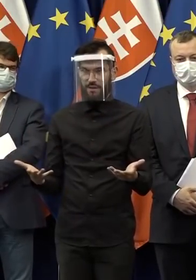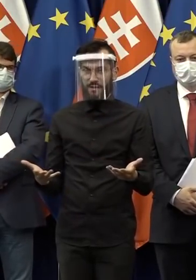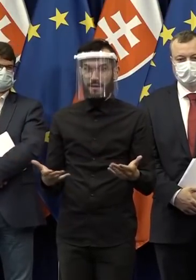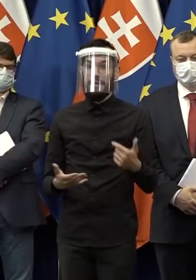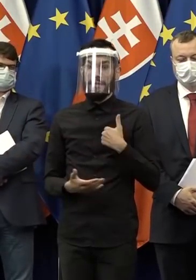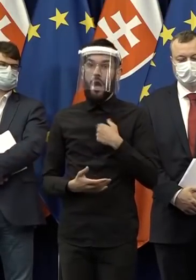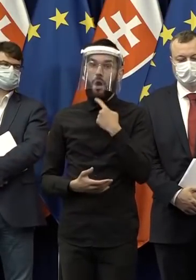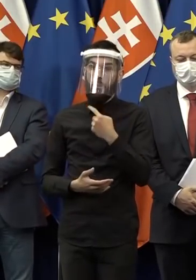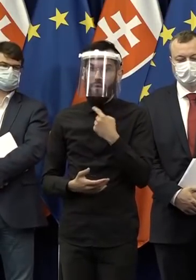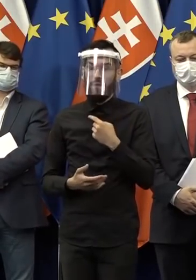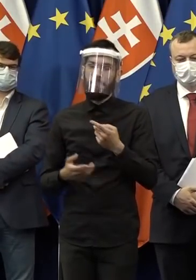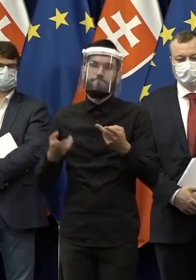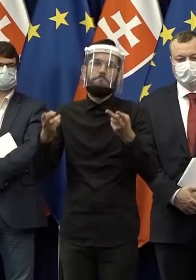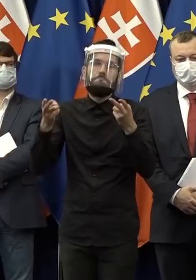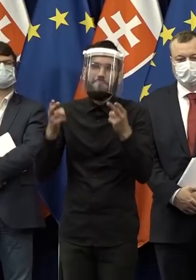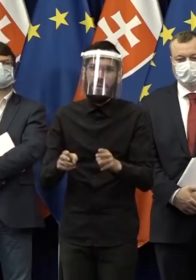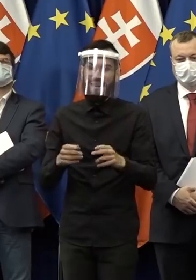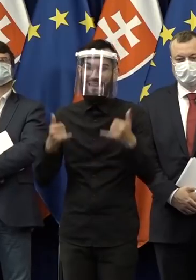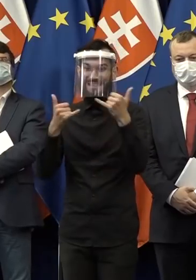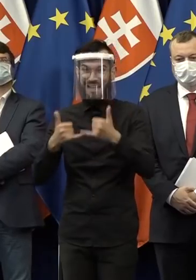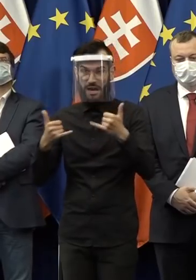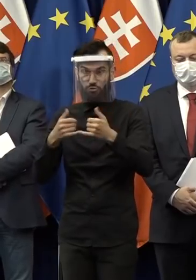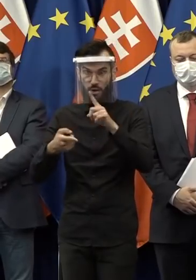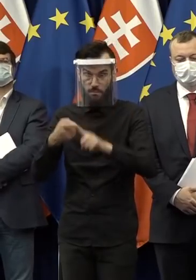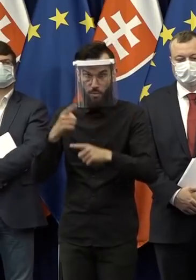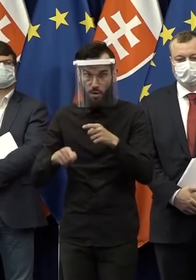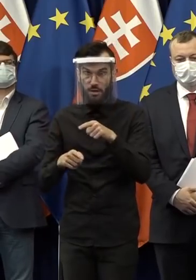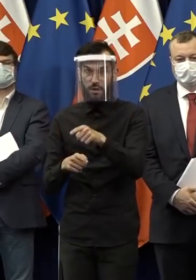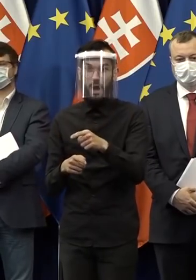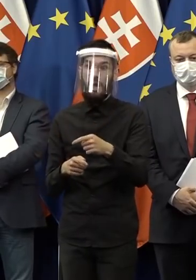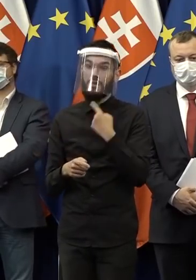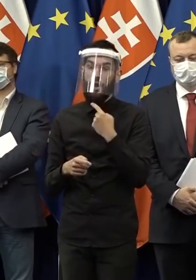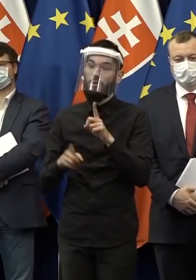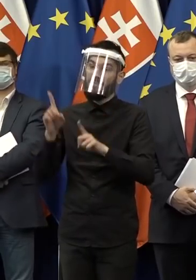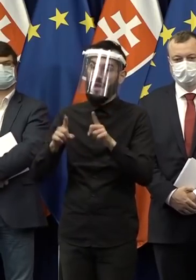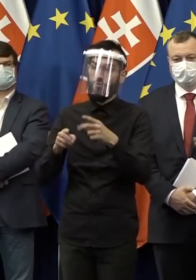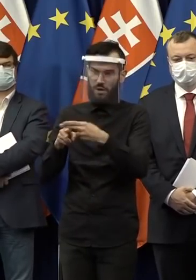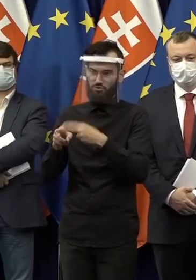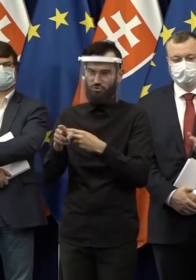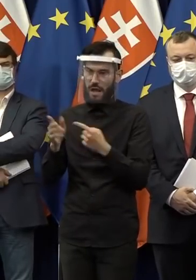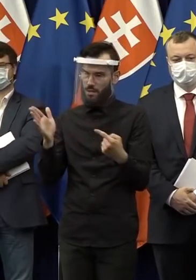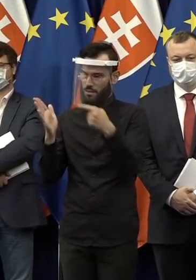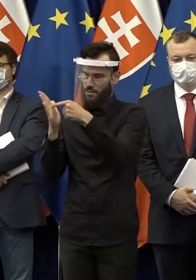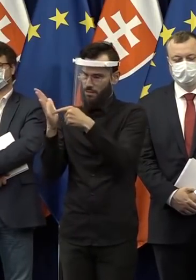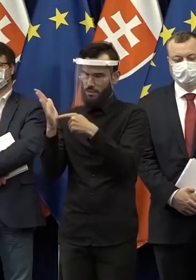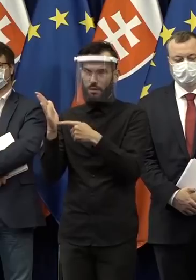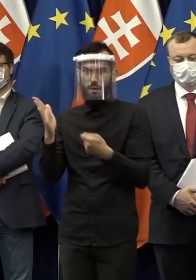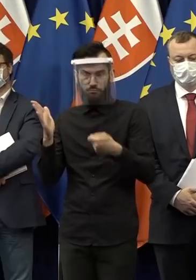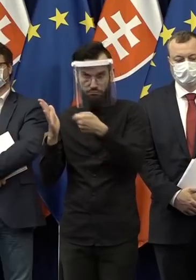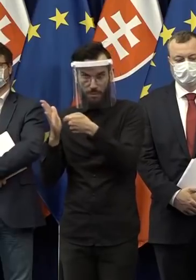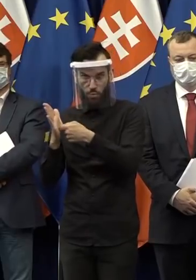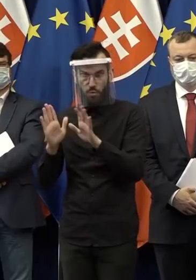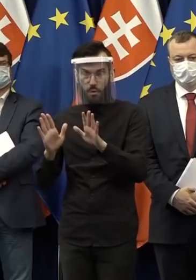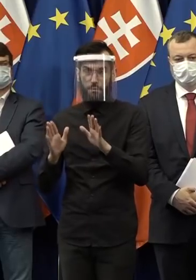seba môžem povedať, že ak by v našej zahraničnej politike neboli spomenuté práve krajiny, ktoré vám tam sa zdajú, že tam pribudli,